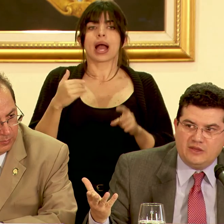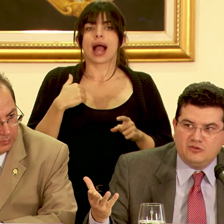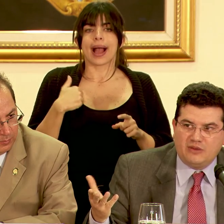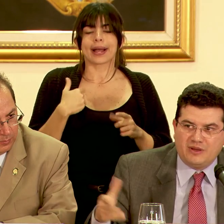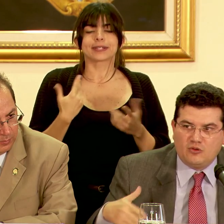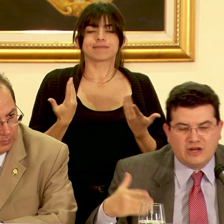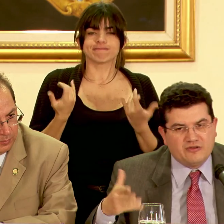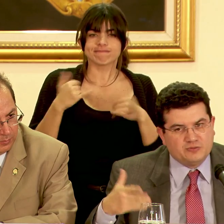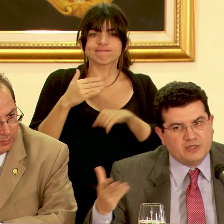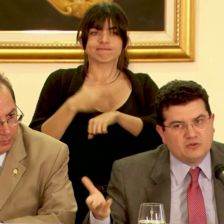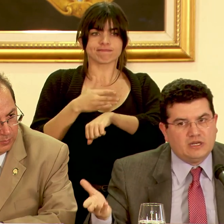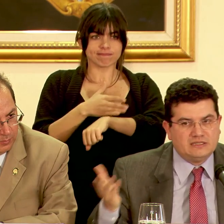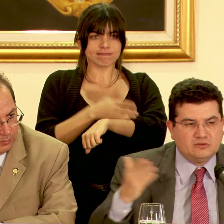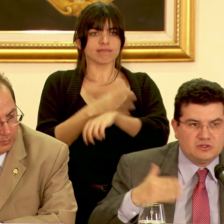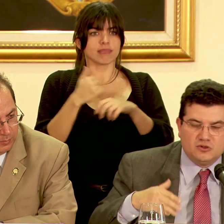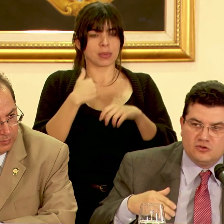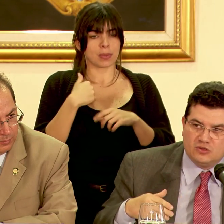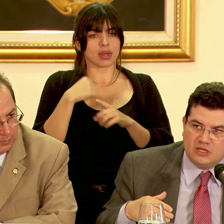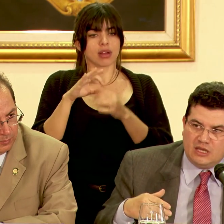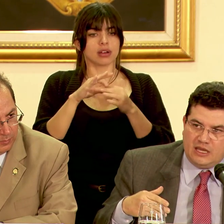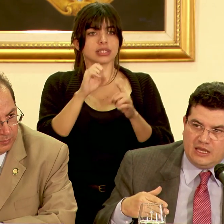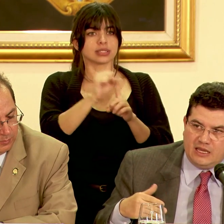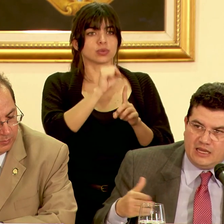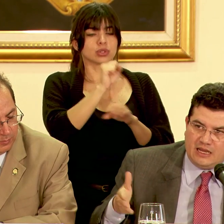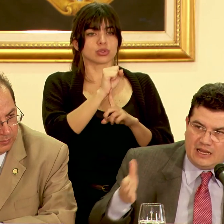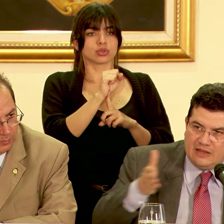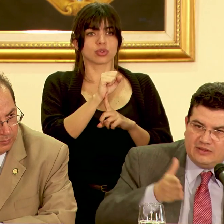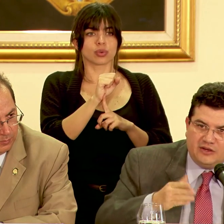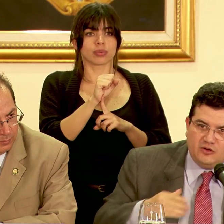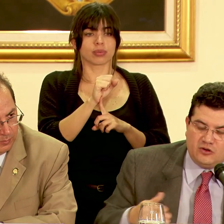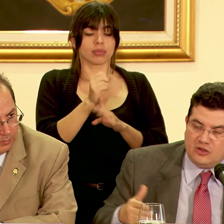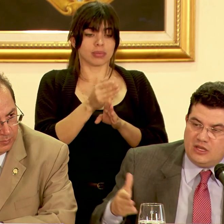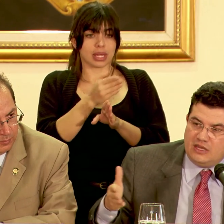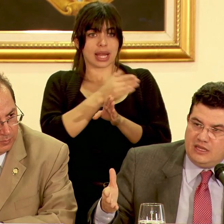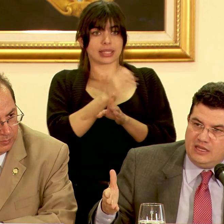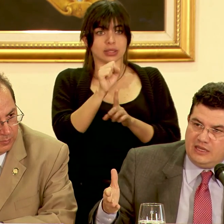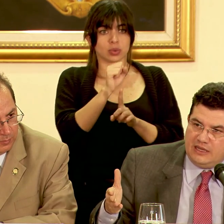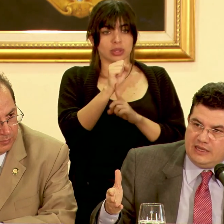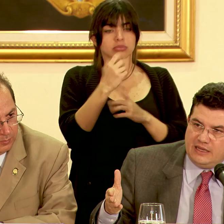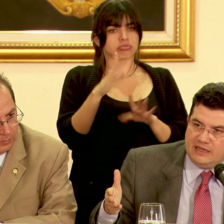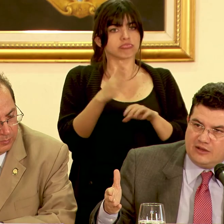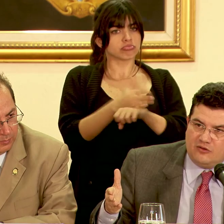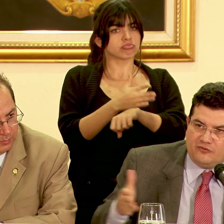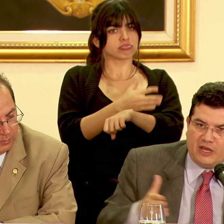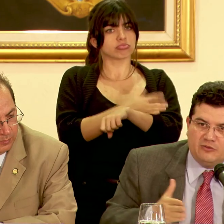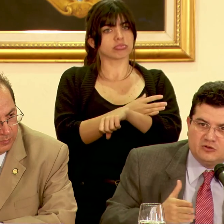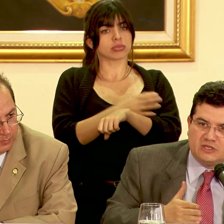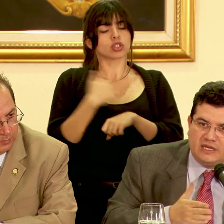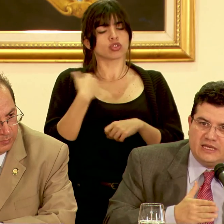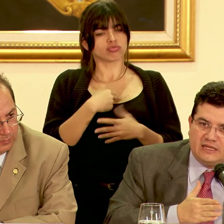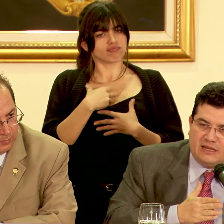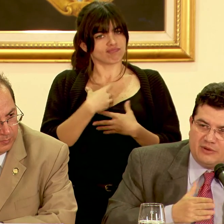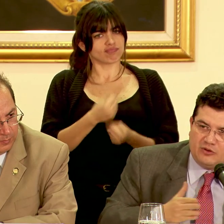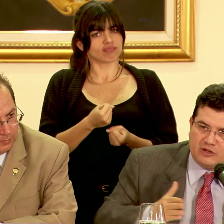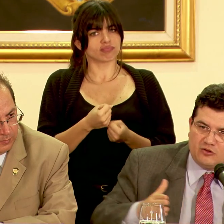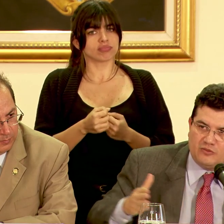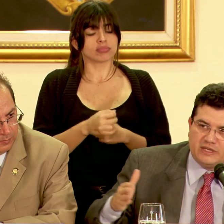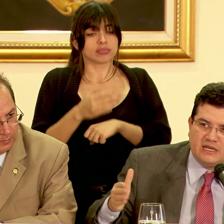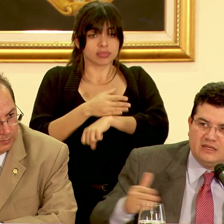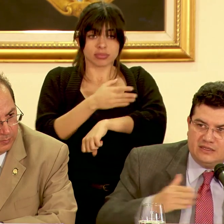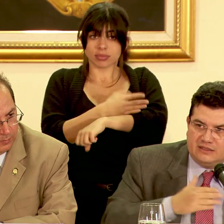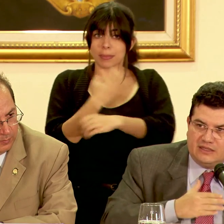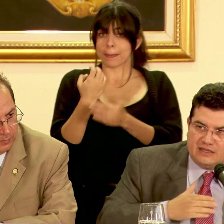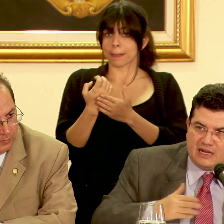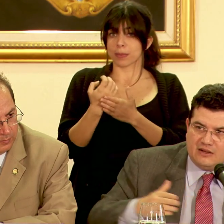una mejora respecto a la situación anterior y confiamos que la mejora